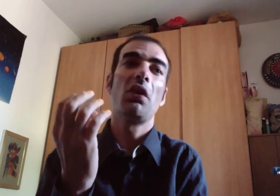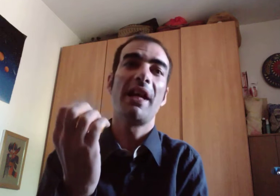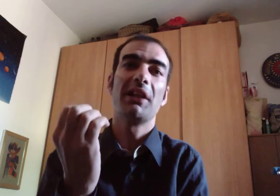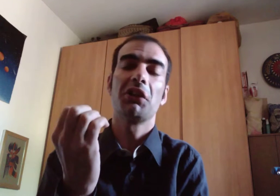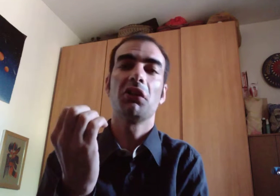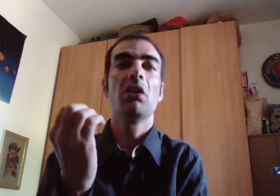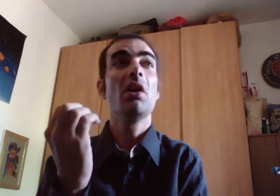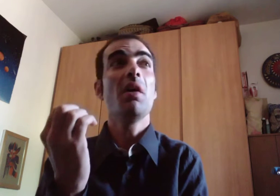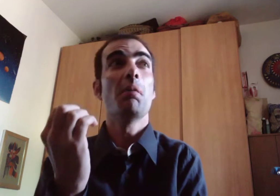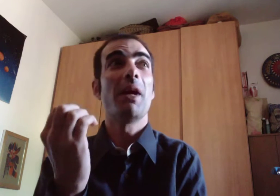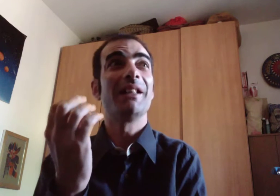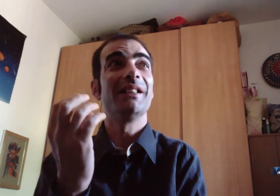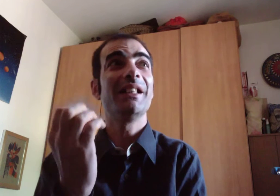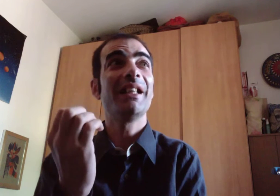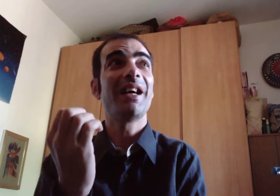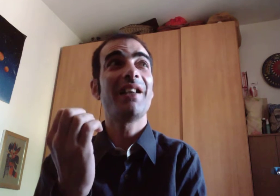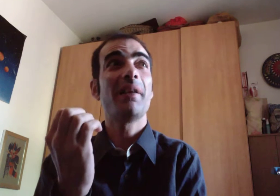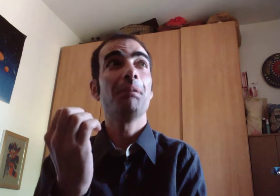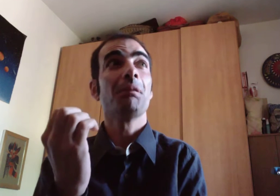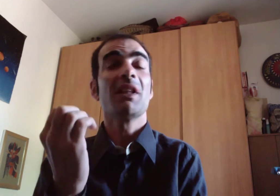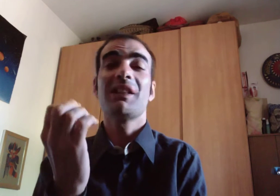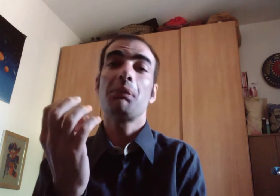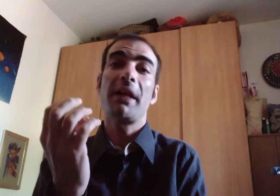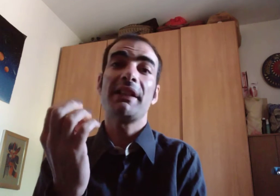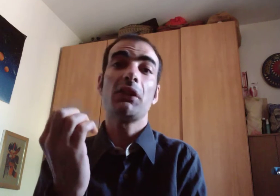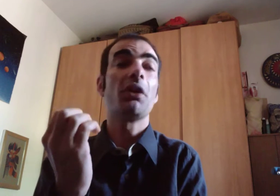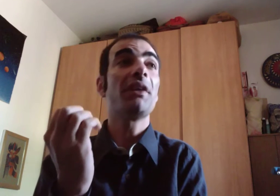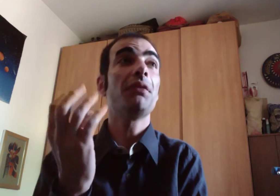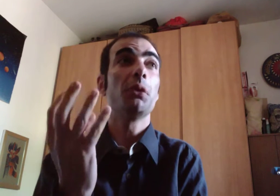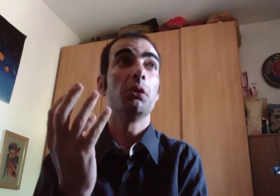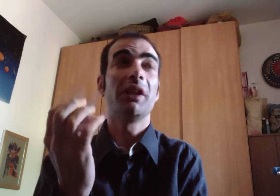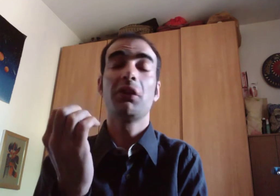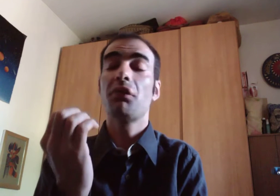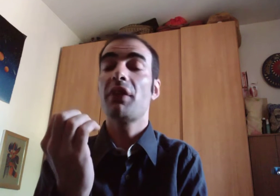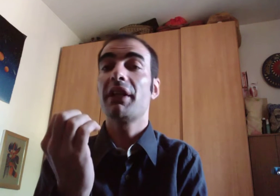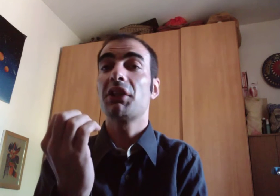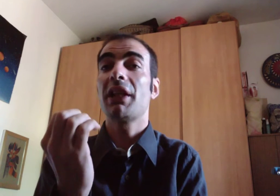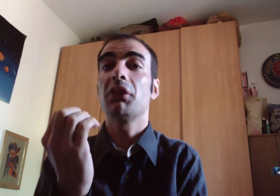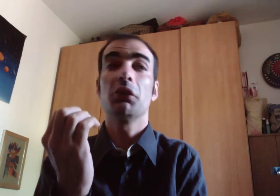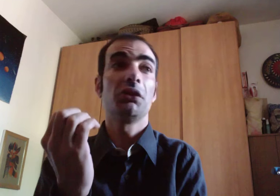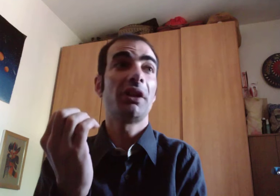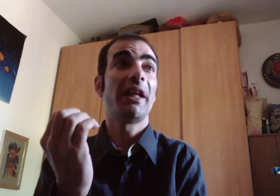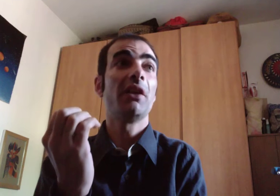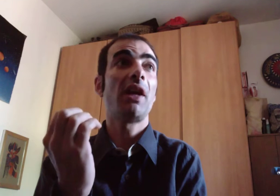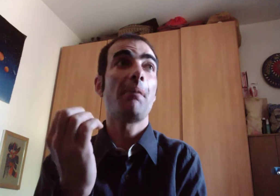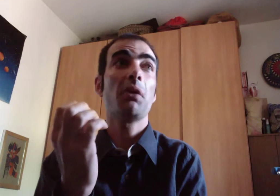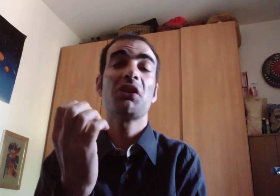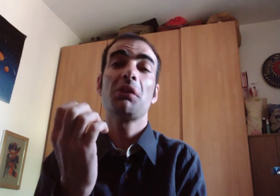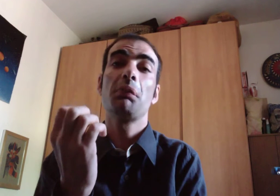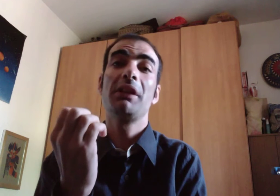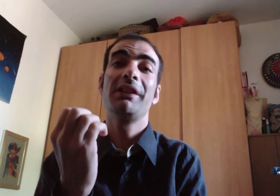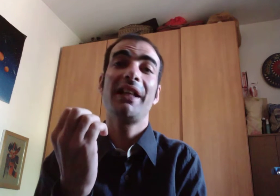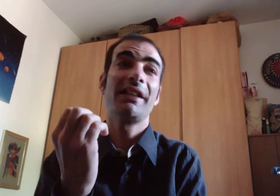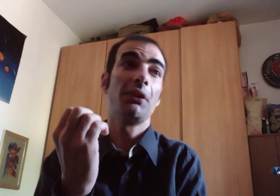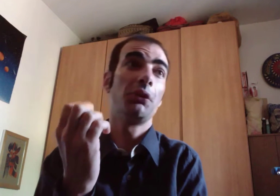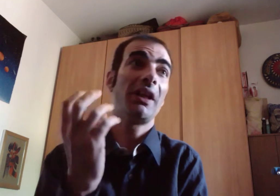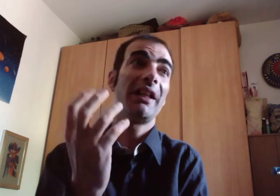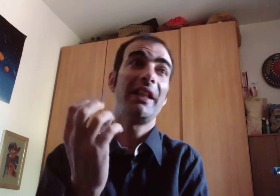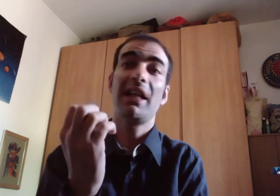lecito ma di illegale spesso rifiutano invece al contrario la possibilità di aiutare la